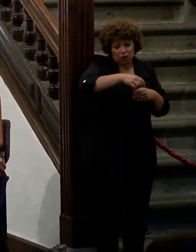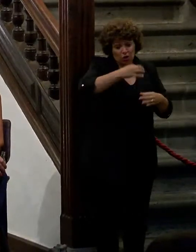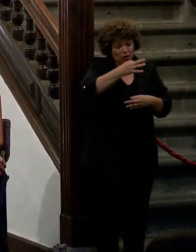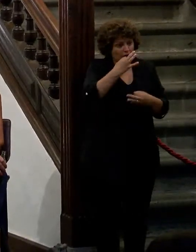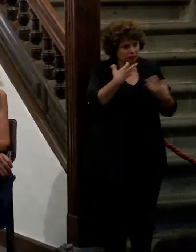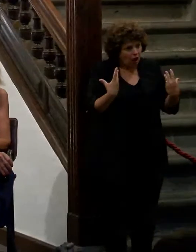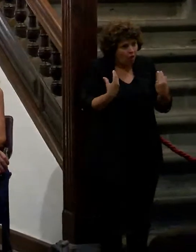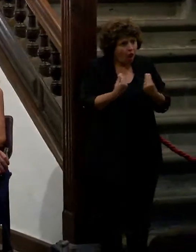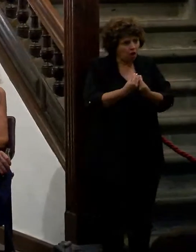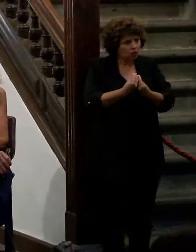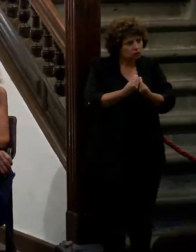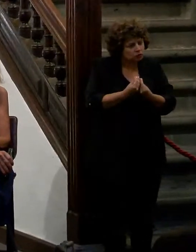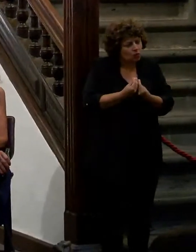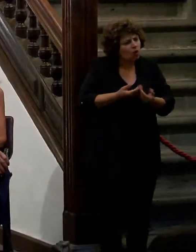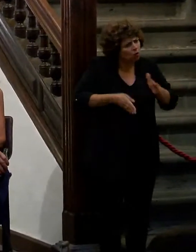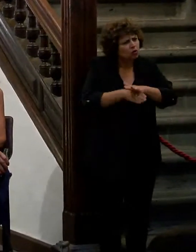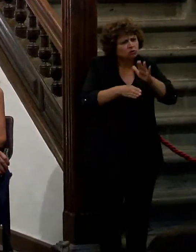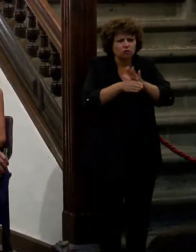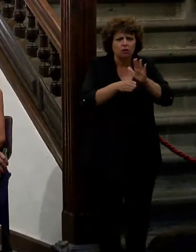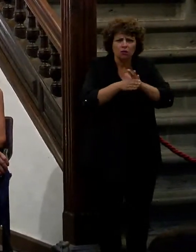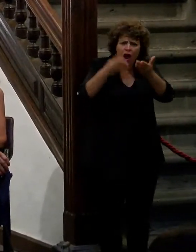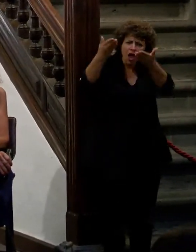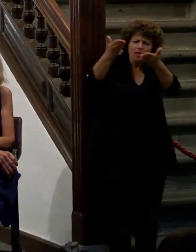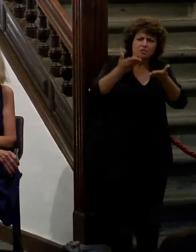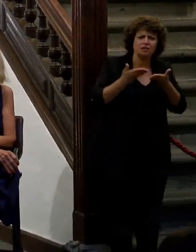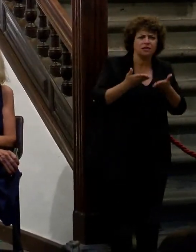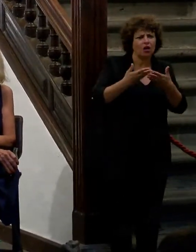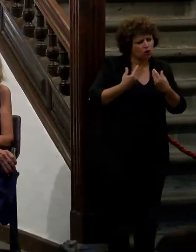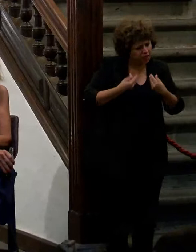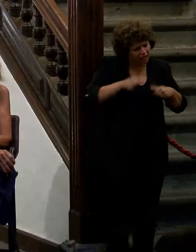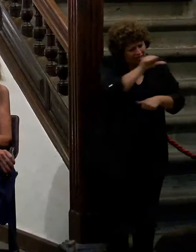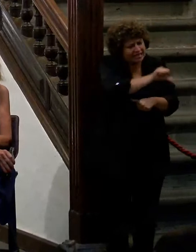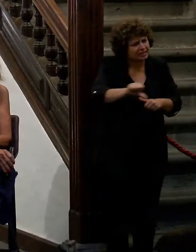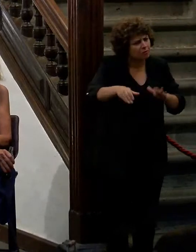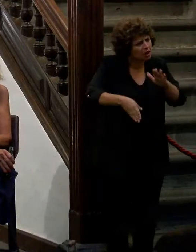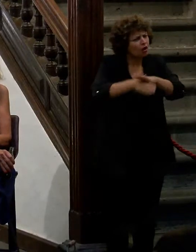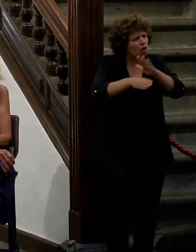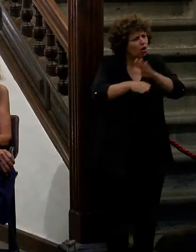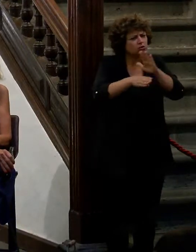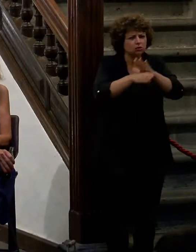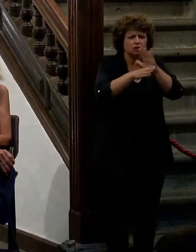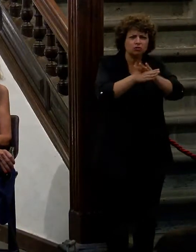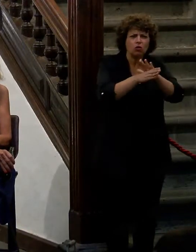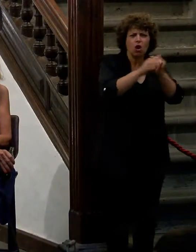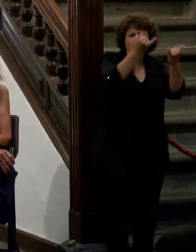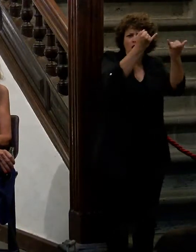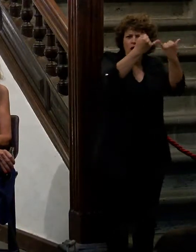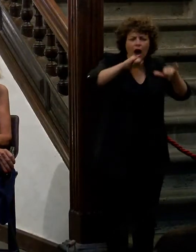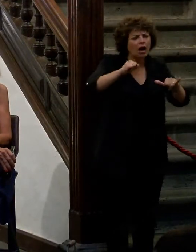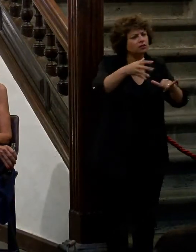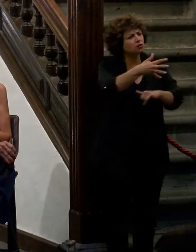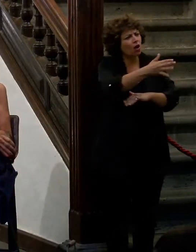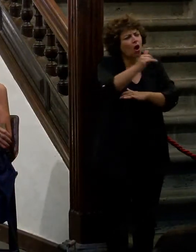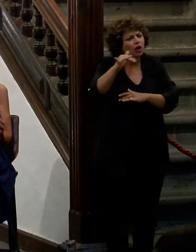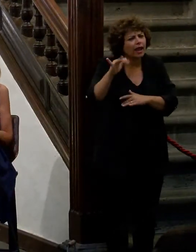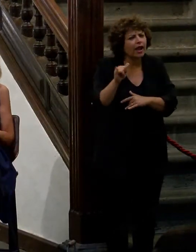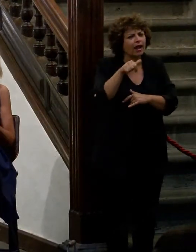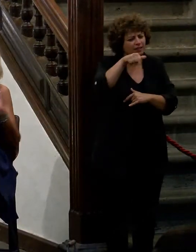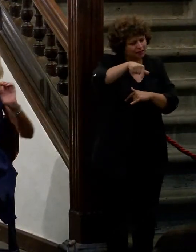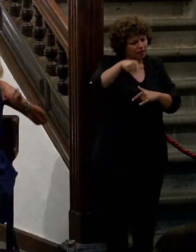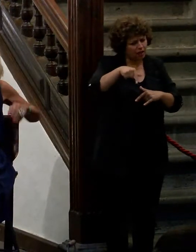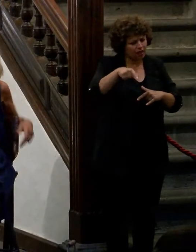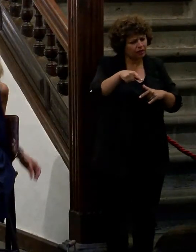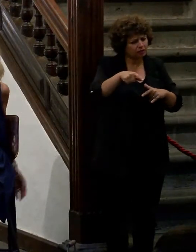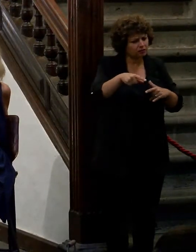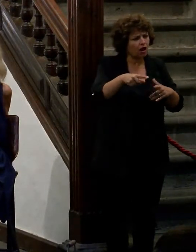tarde seguirlos invitando a que nos acompañen el resto de la semana con el resto de actos que tiene esta agenda